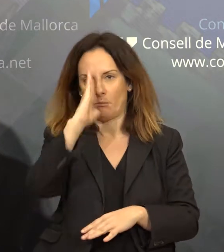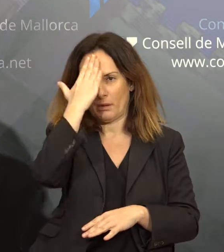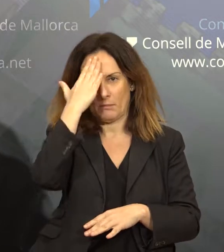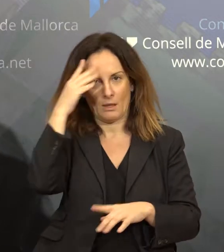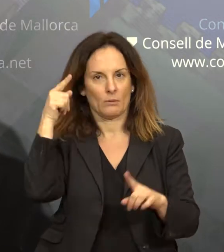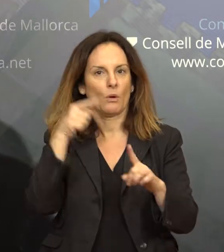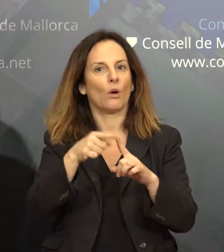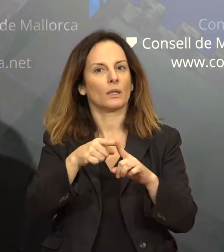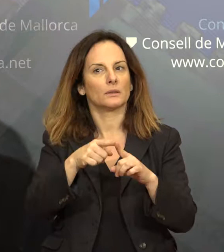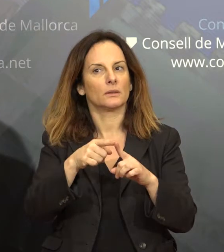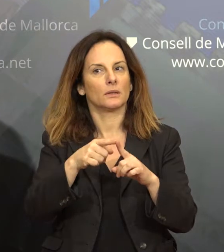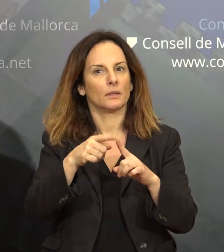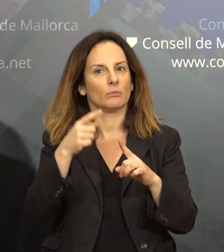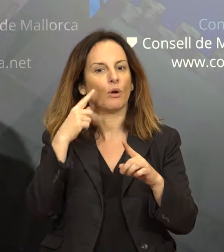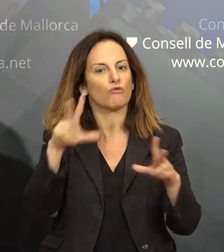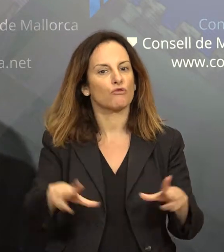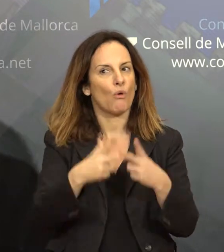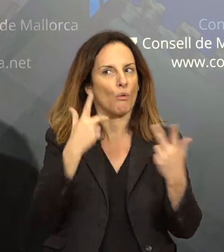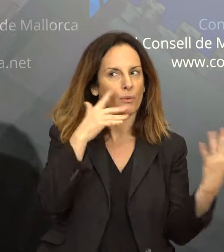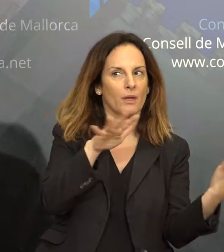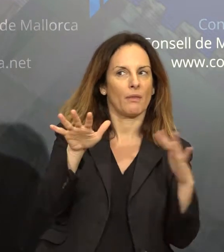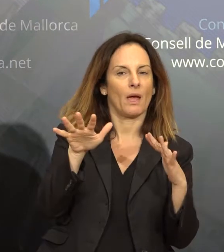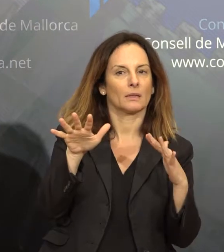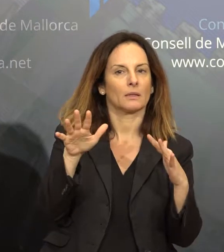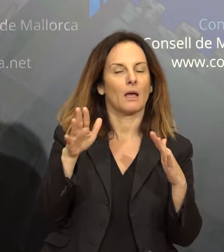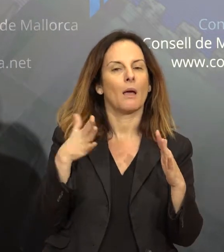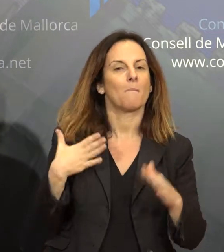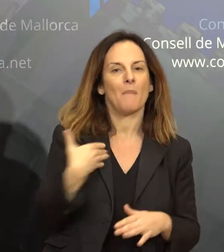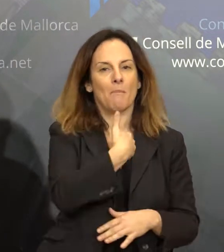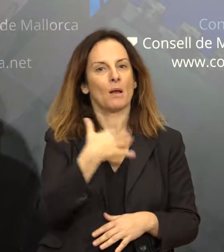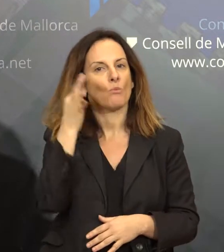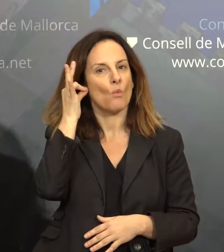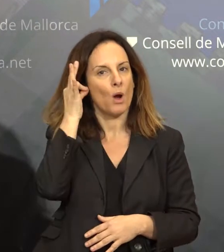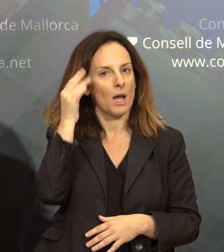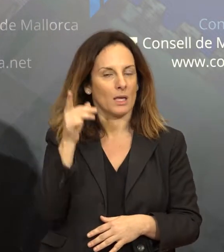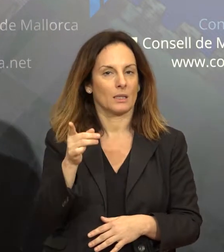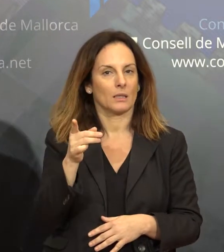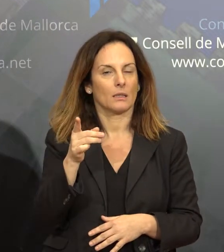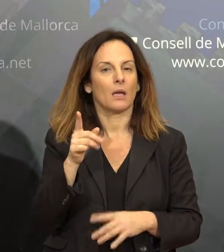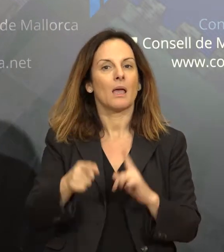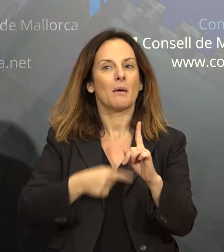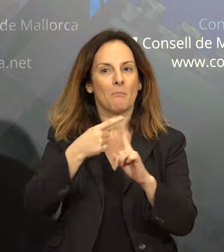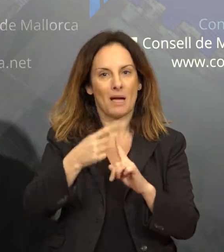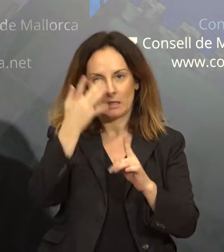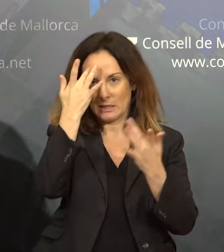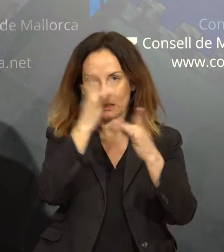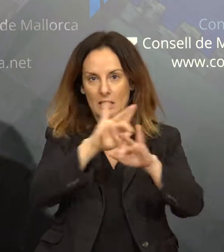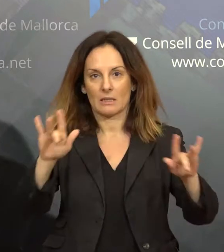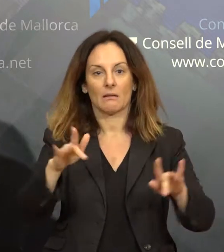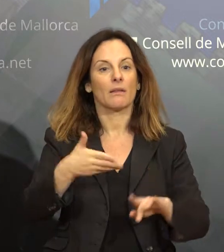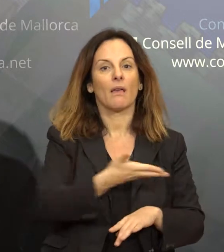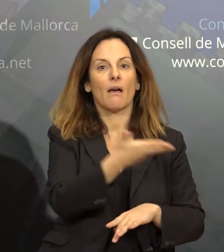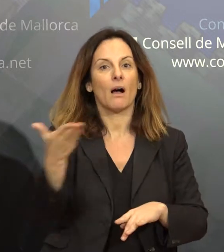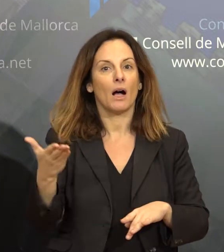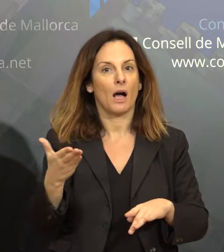visibilitzar la tasca que fan les dones a la nostra societat i també per sensibilitzar el conjunt de la